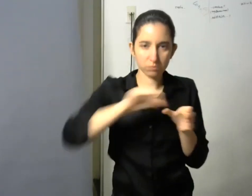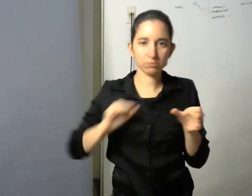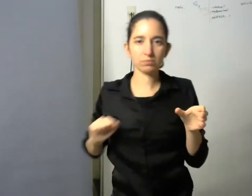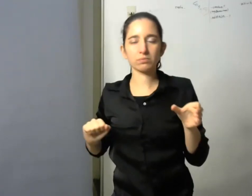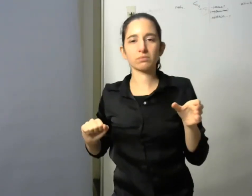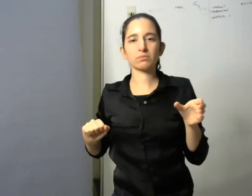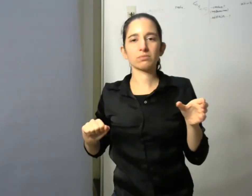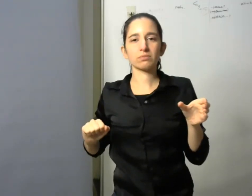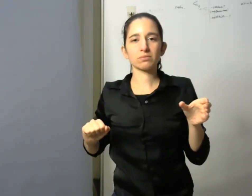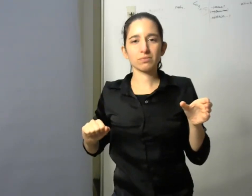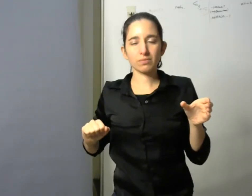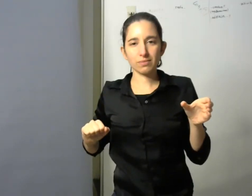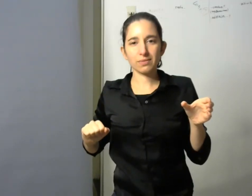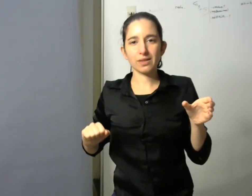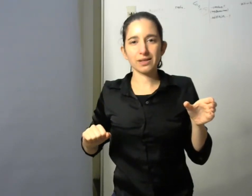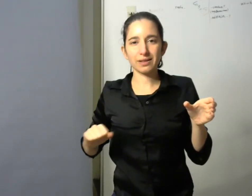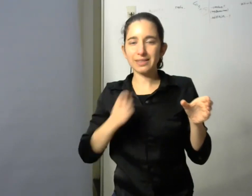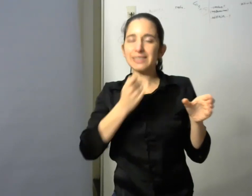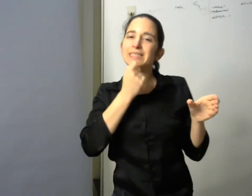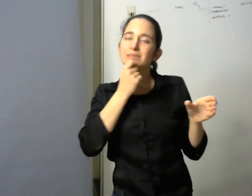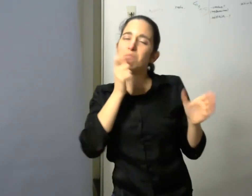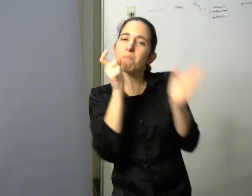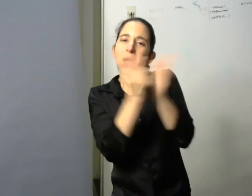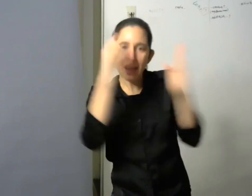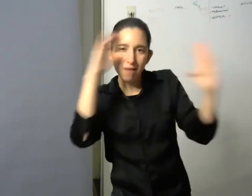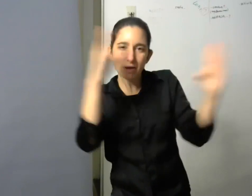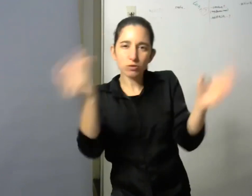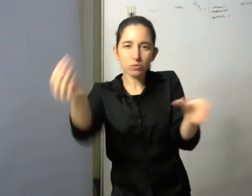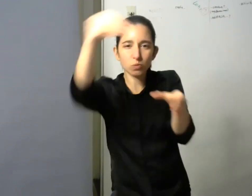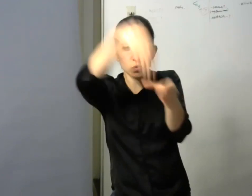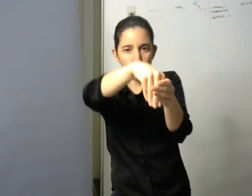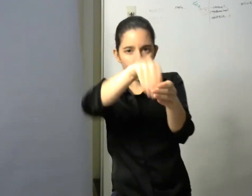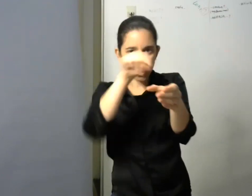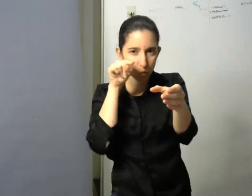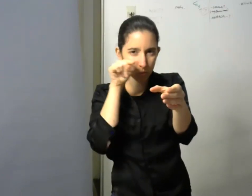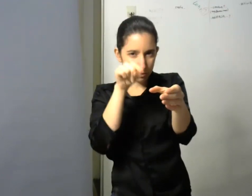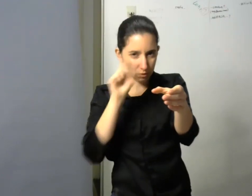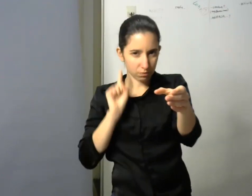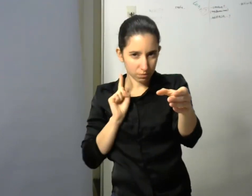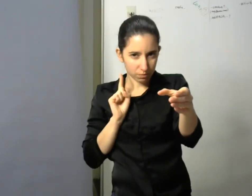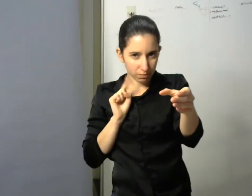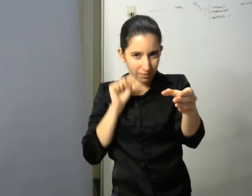y este término de inclusión lo vinculamos con el concepto de alteridad